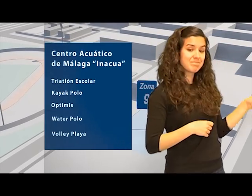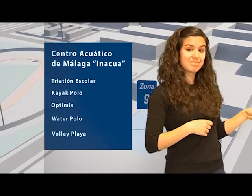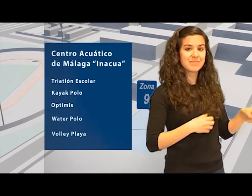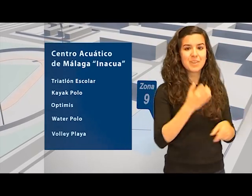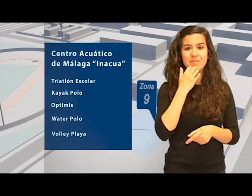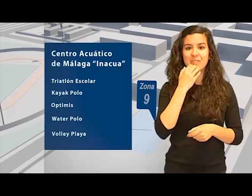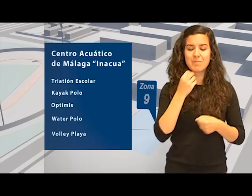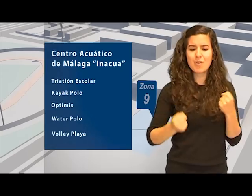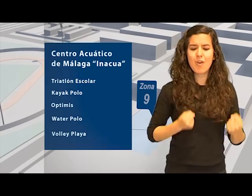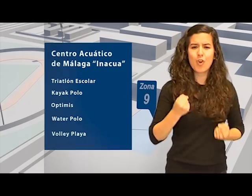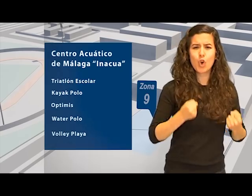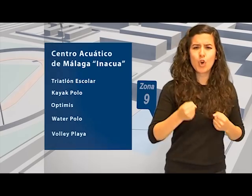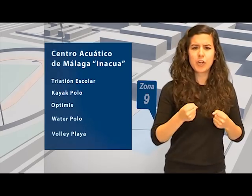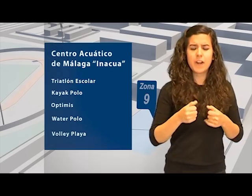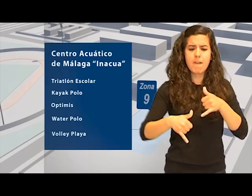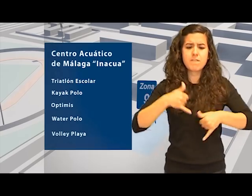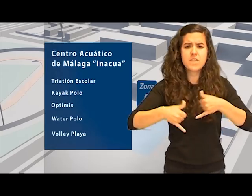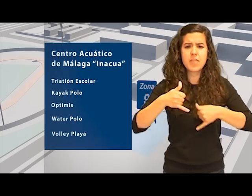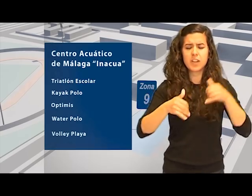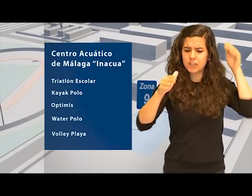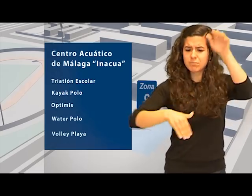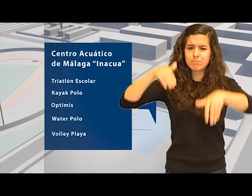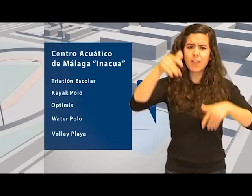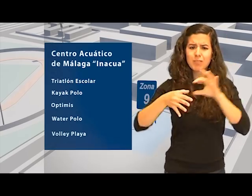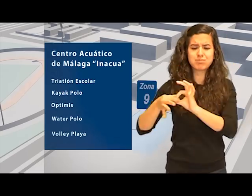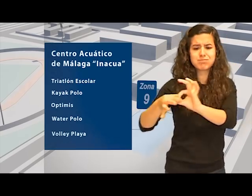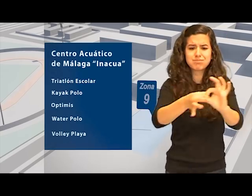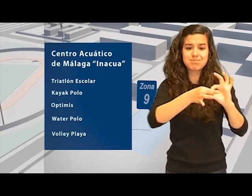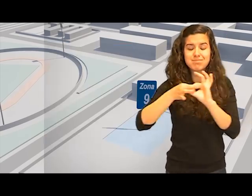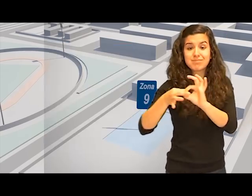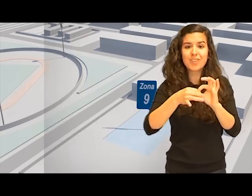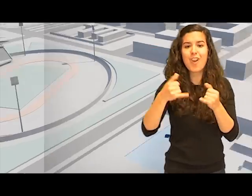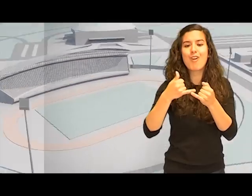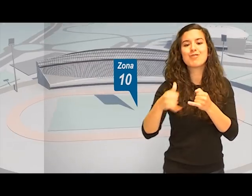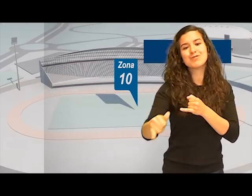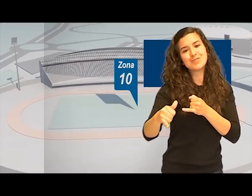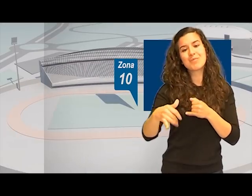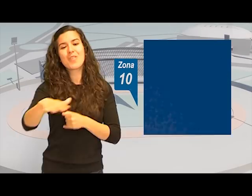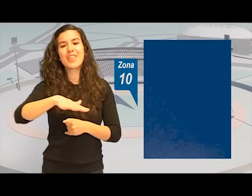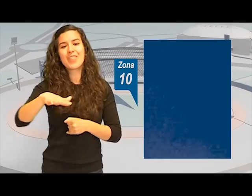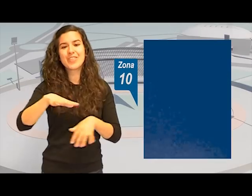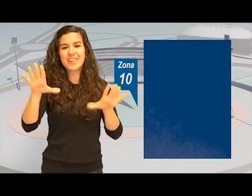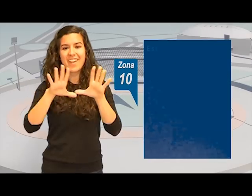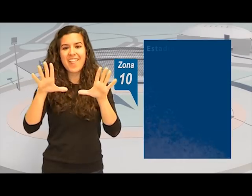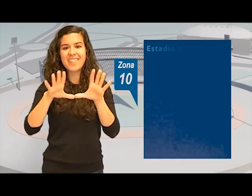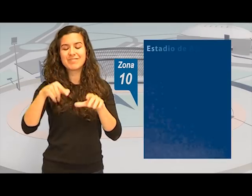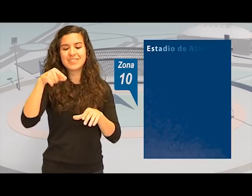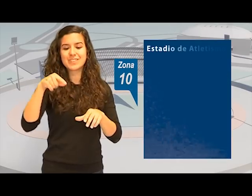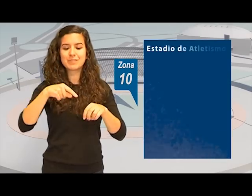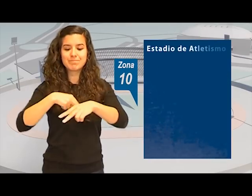escolar, kayak polo, optimis, water polo y vole y playa. Y por último vemos la zona 10, que es